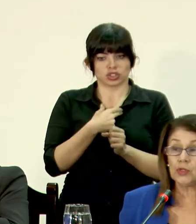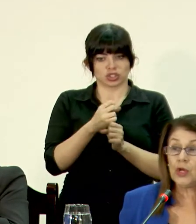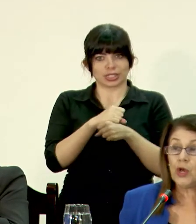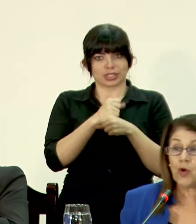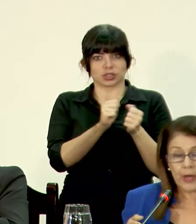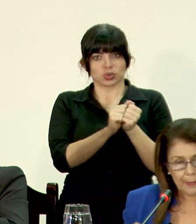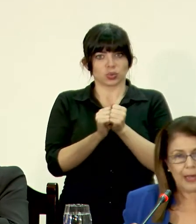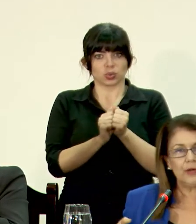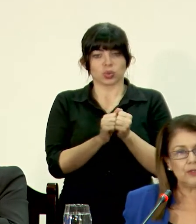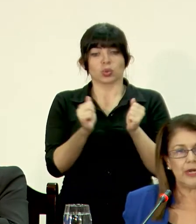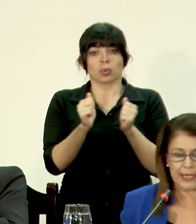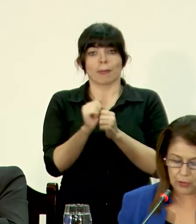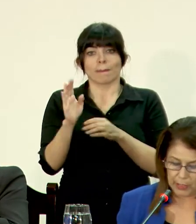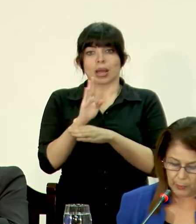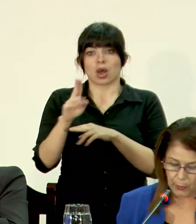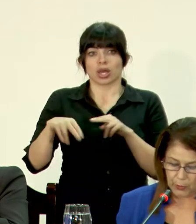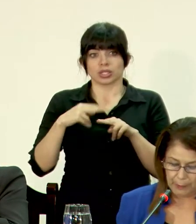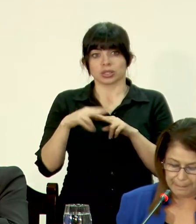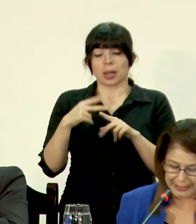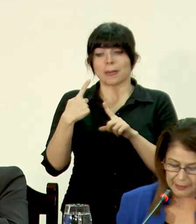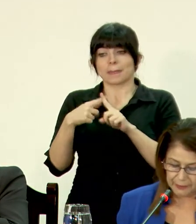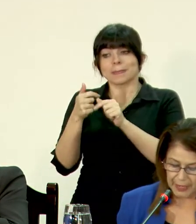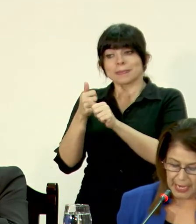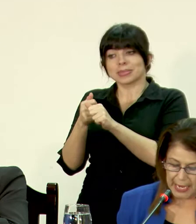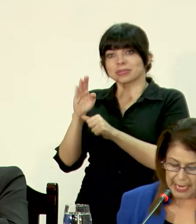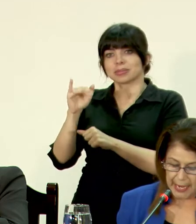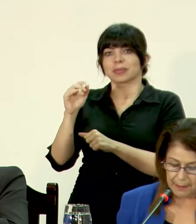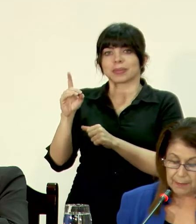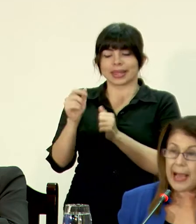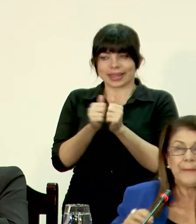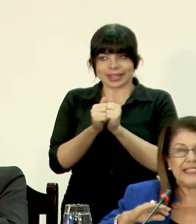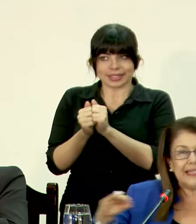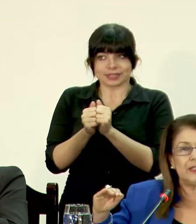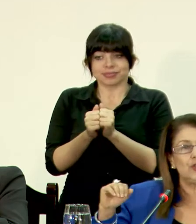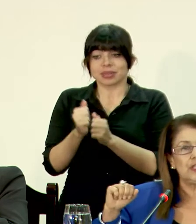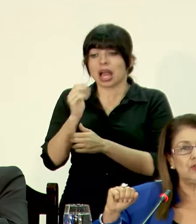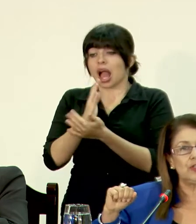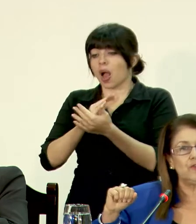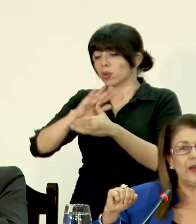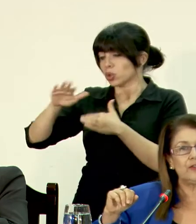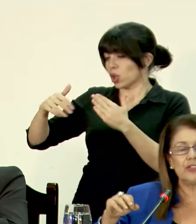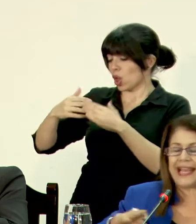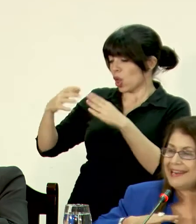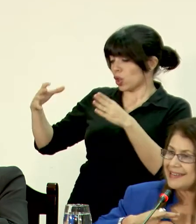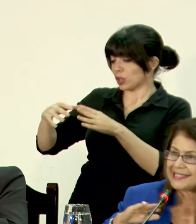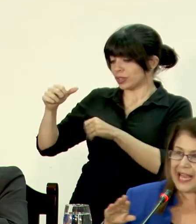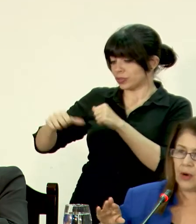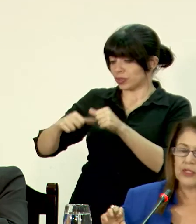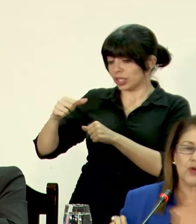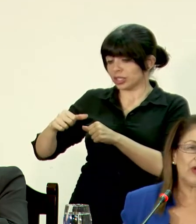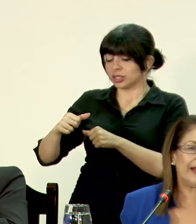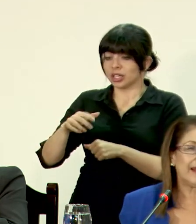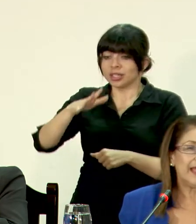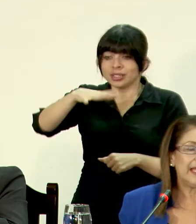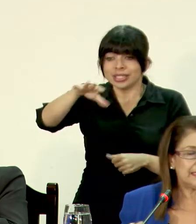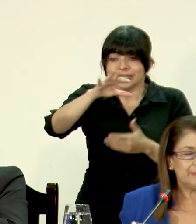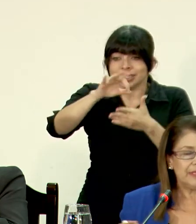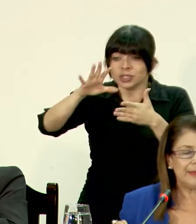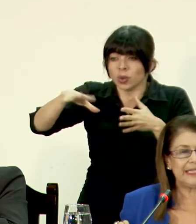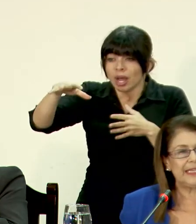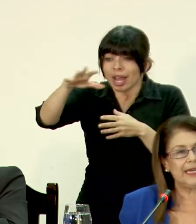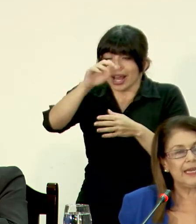en conjunto con el Banco Nacional y con el propio BID. A pesar de todos estos esfuerzos, el rezago escolar